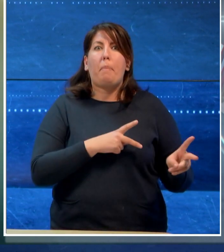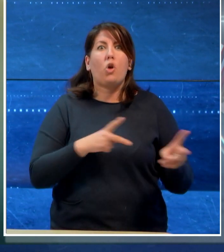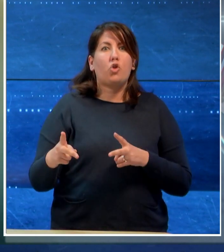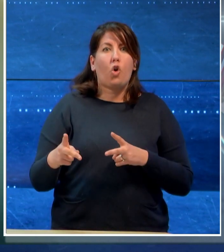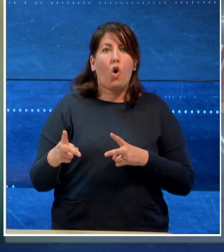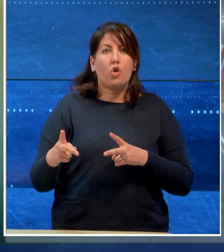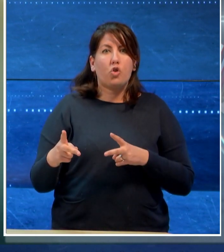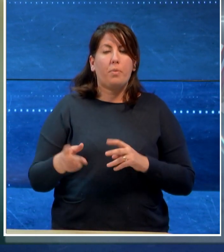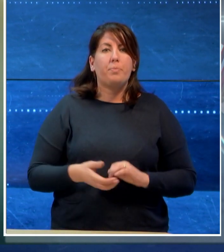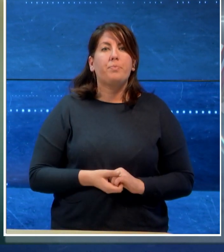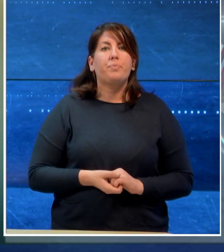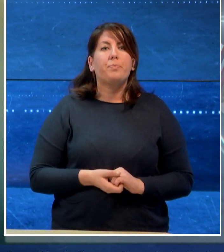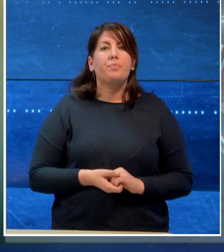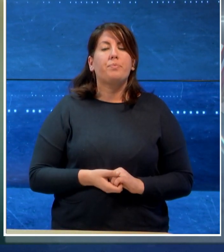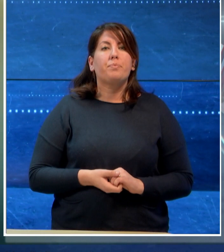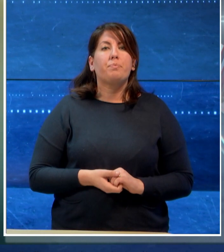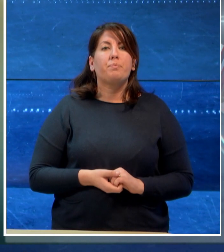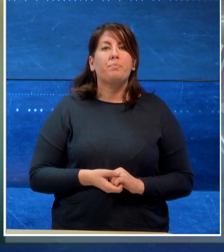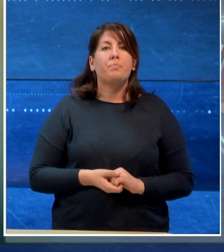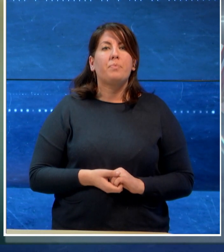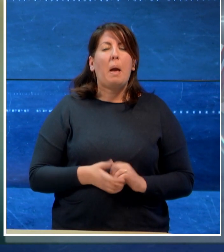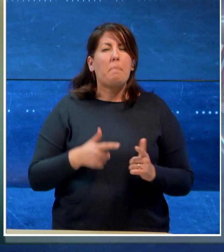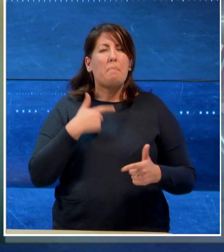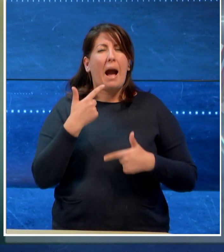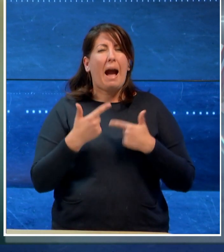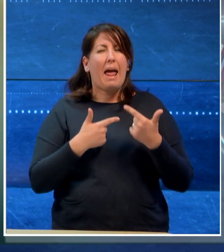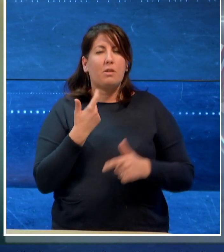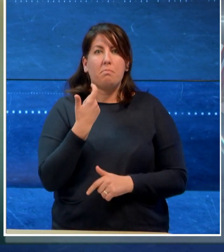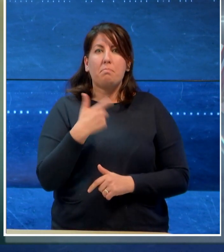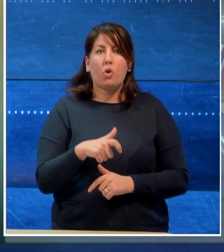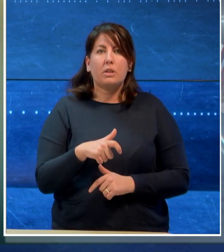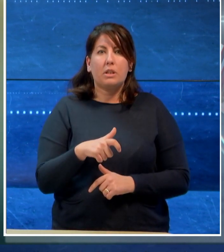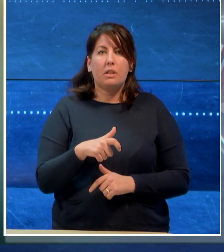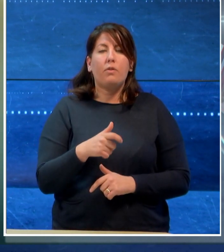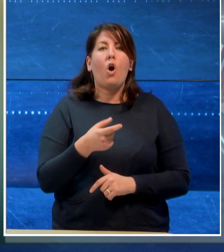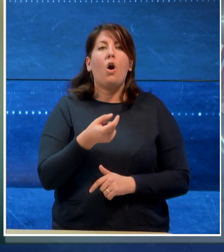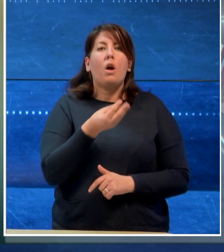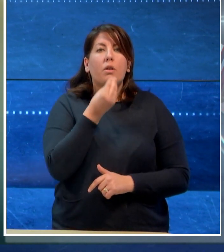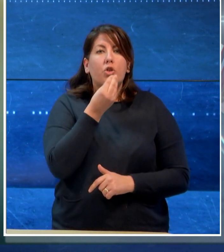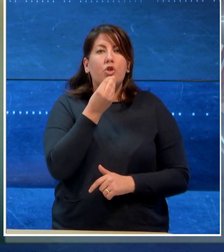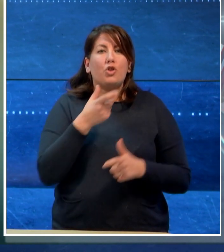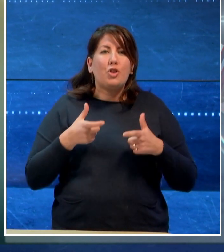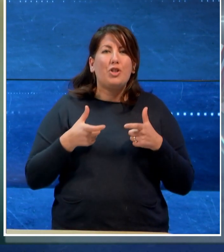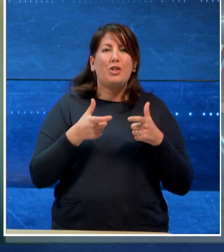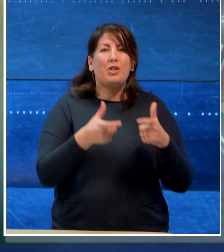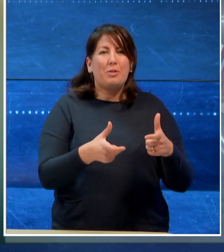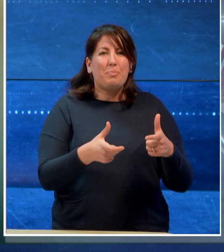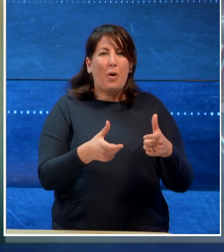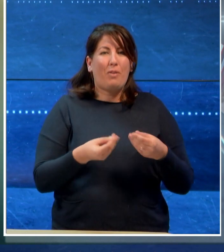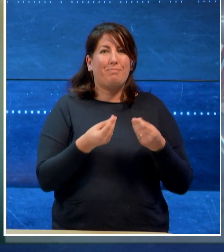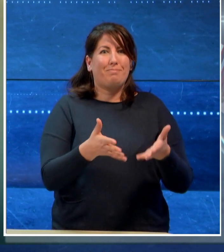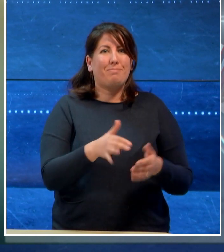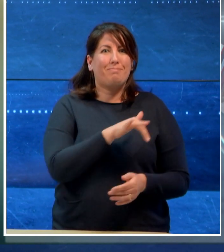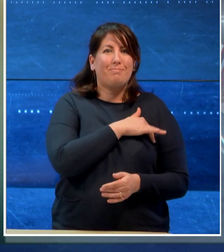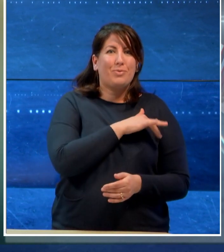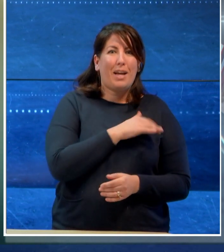soccorso. All'origine del malessere ci sarebbe il cibo servito a studenti e insegnanti, in particolare